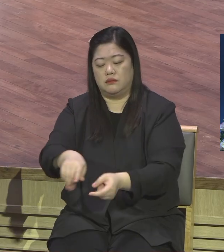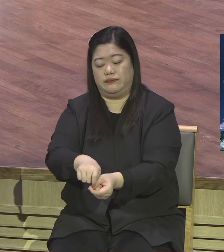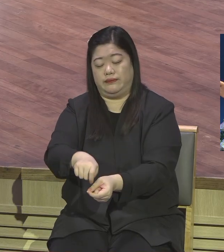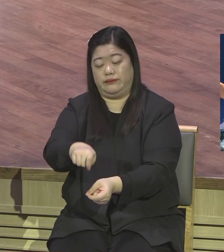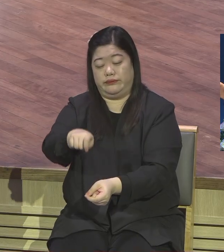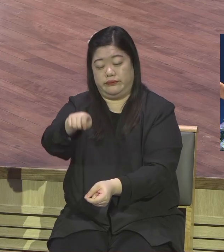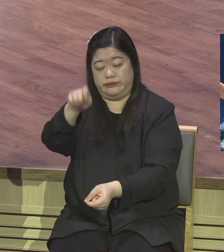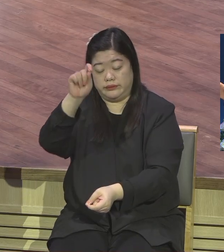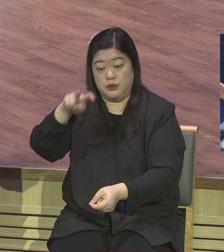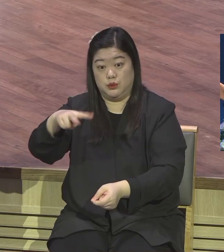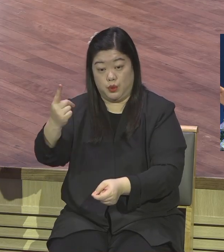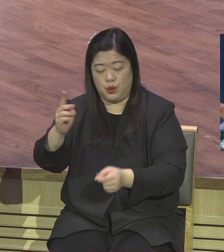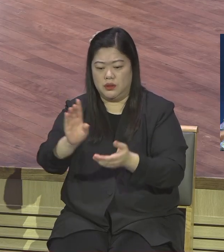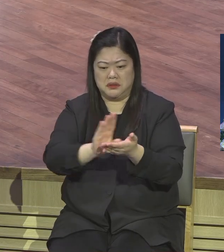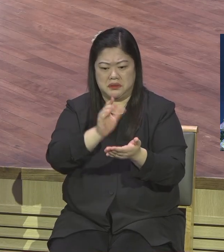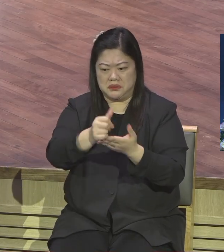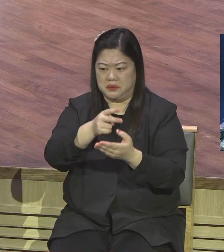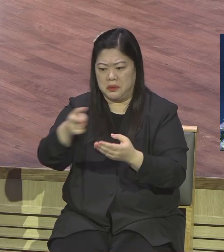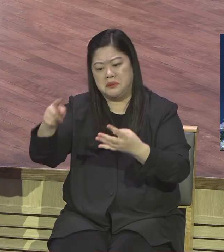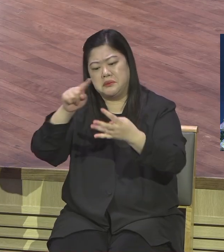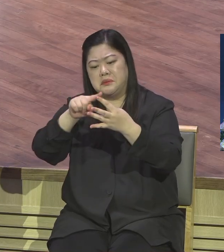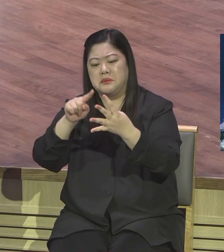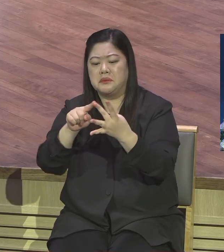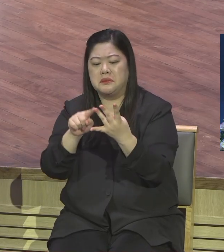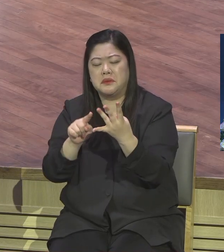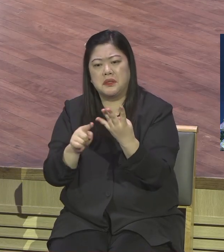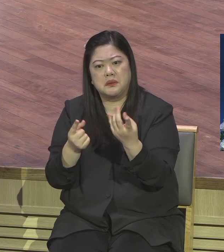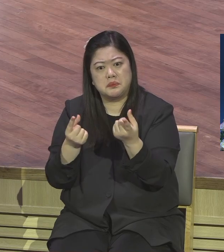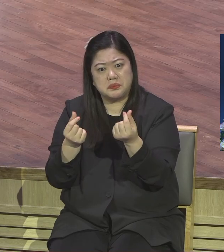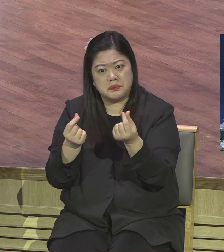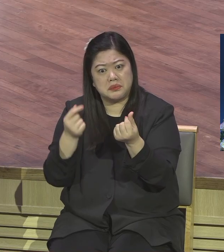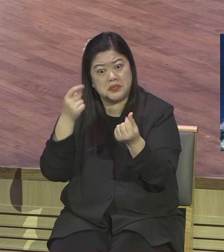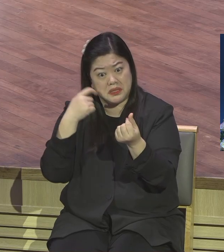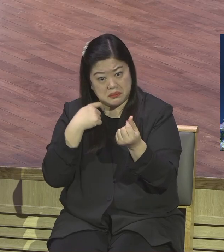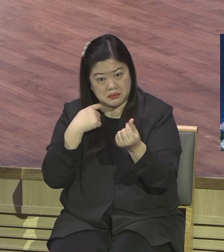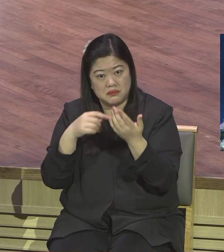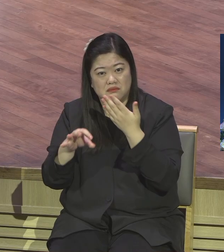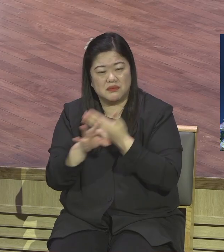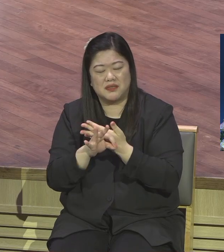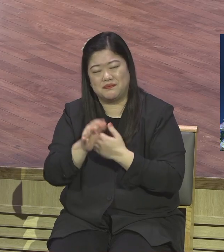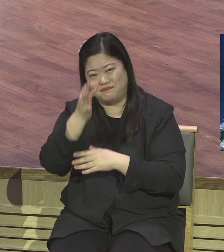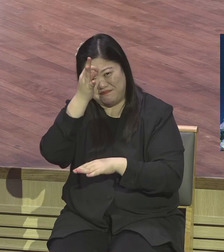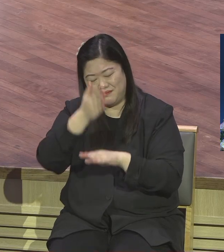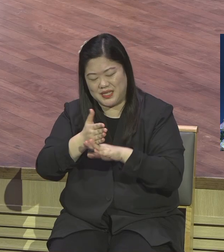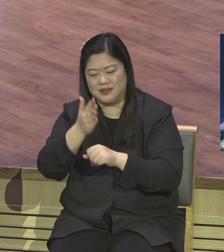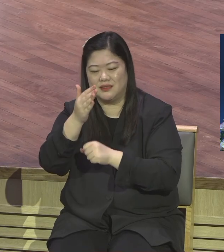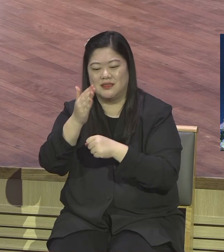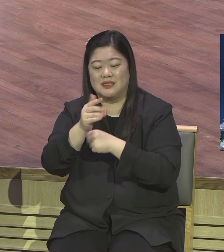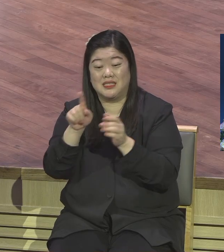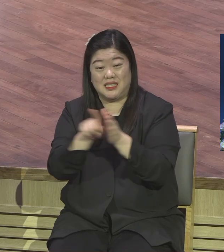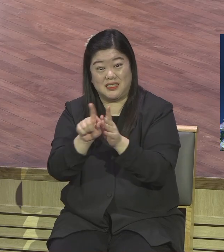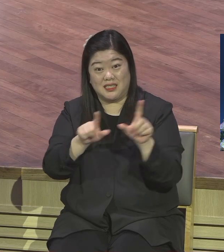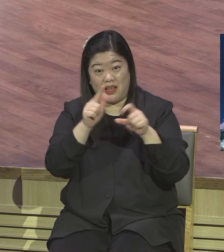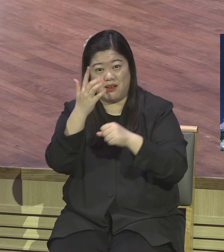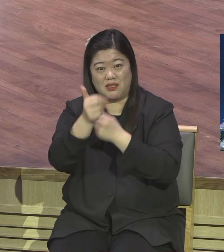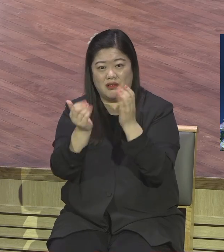하나님과 상관없는 사람 성경적 신앙생은 아닙니다 정신 차려야 돼요